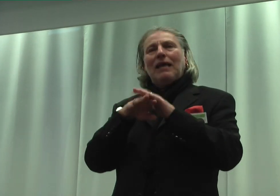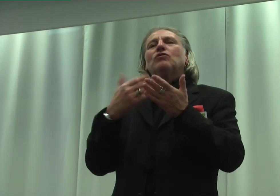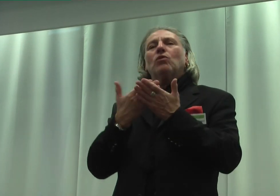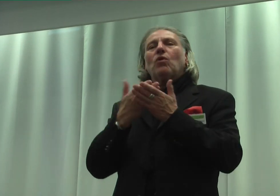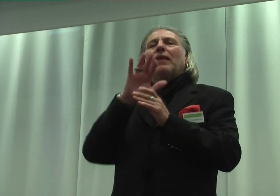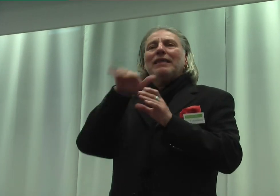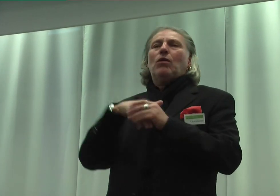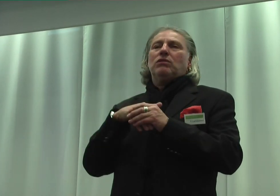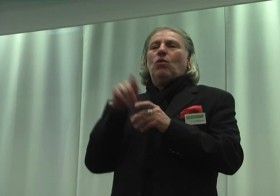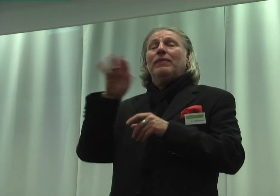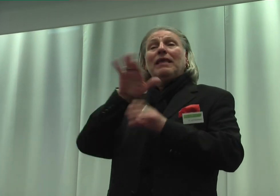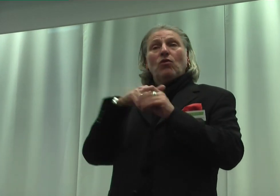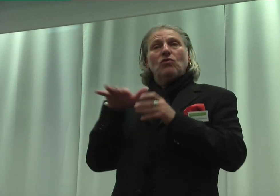Inklusionslandschaft gehen aus.